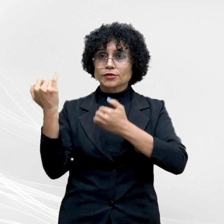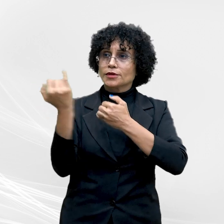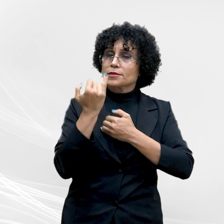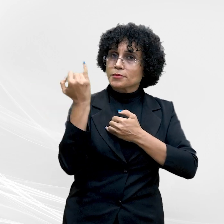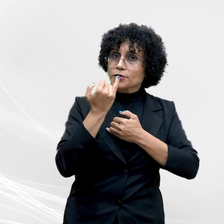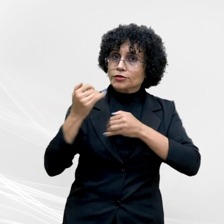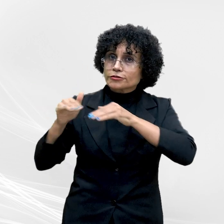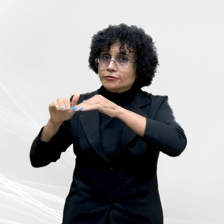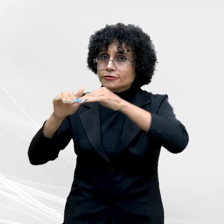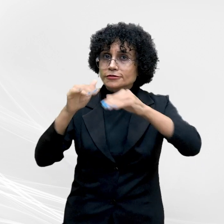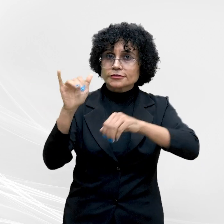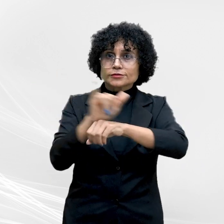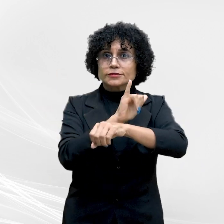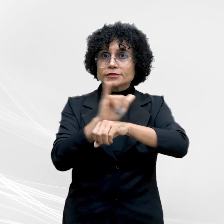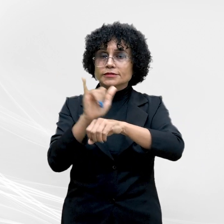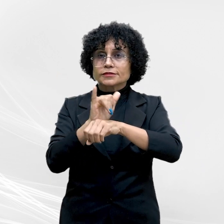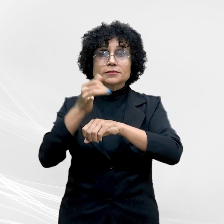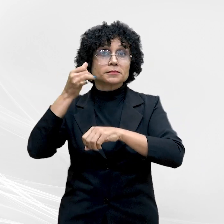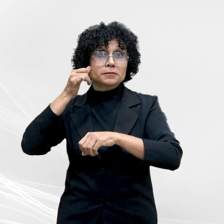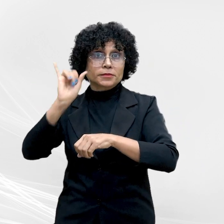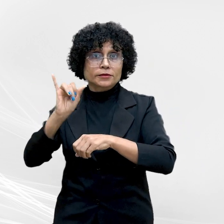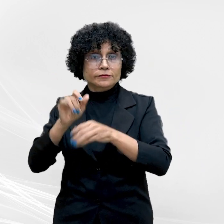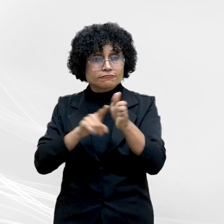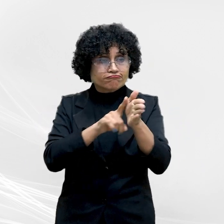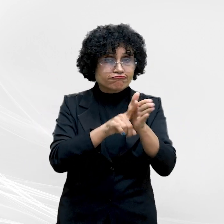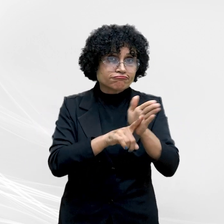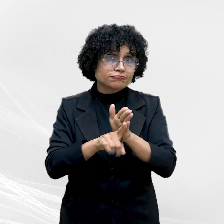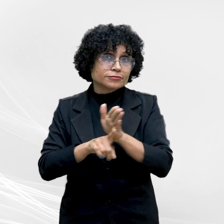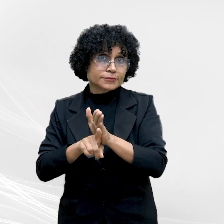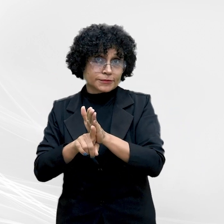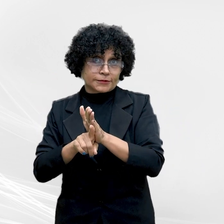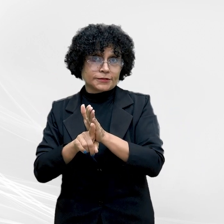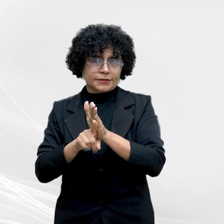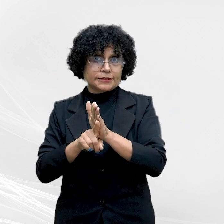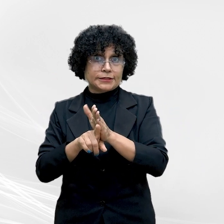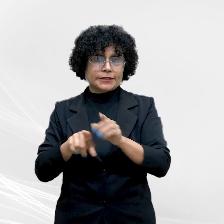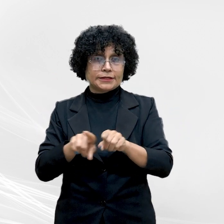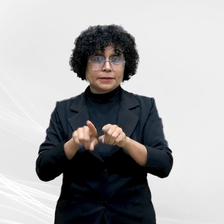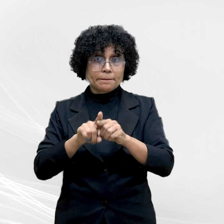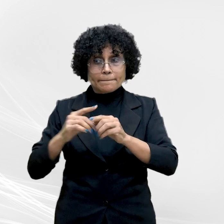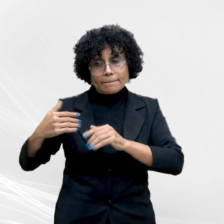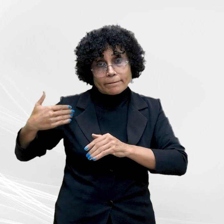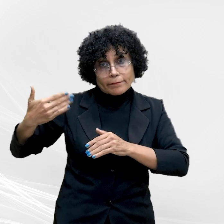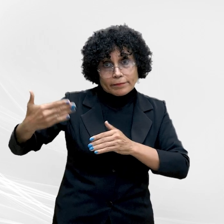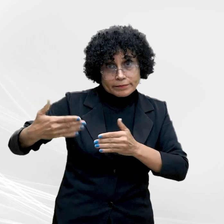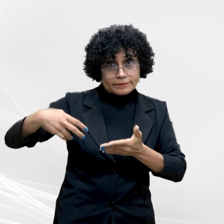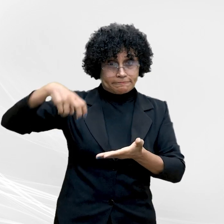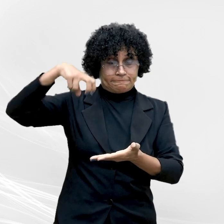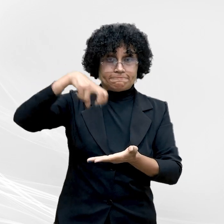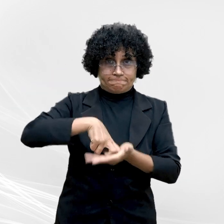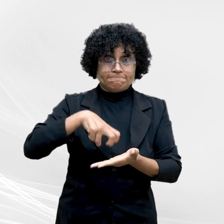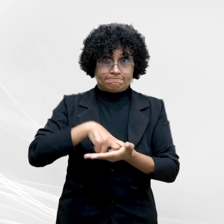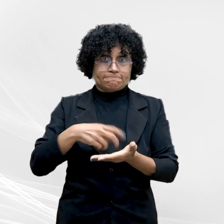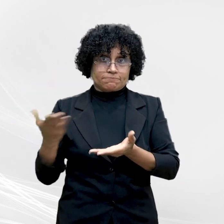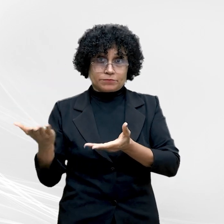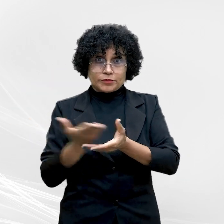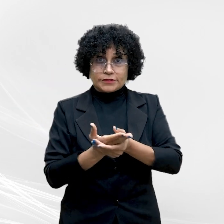estratégias de prevenção, investigação e processamento dos crimes. Abre aspas, Estamos todos